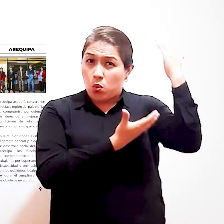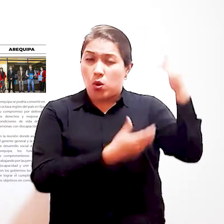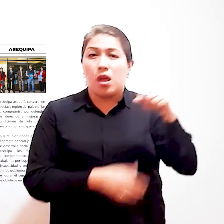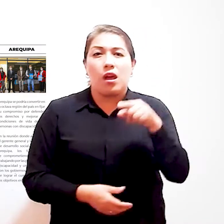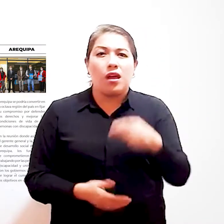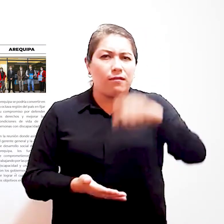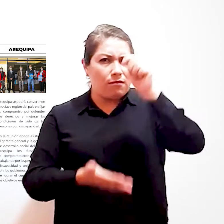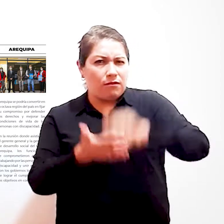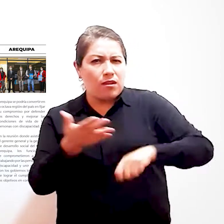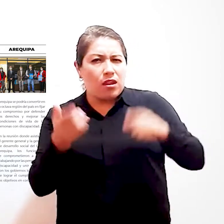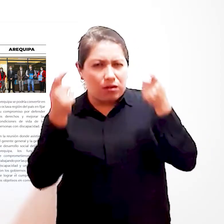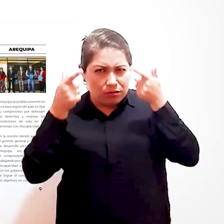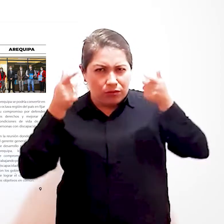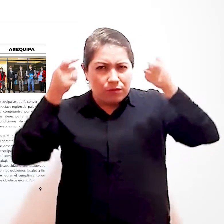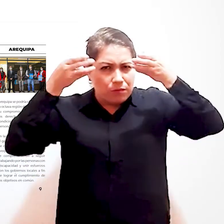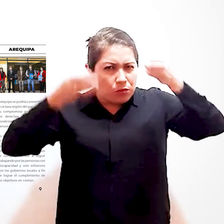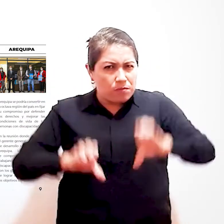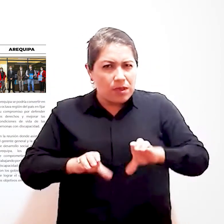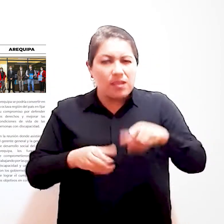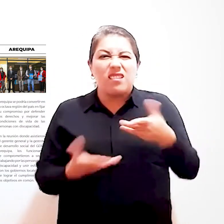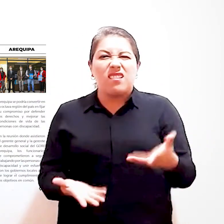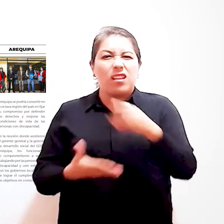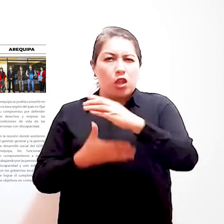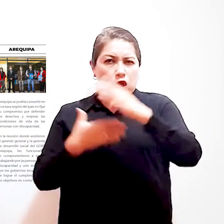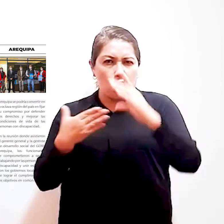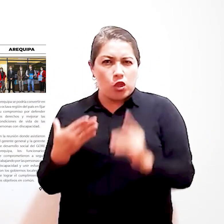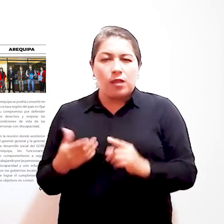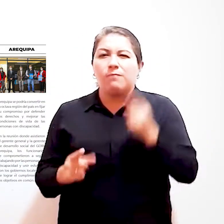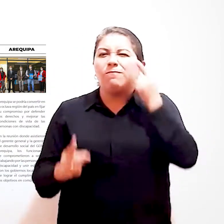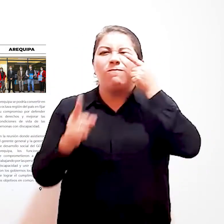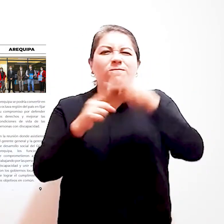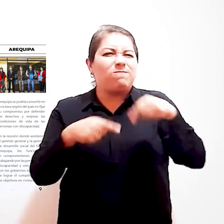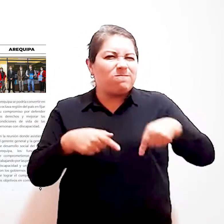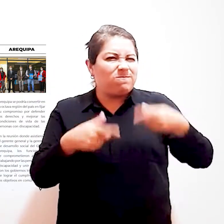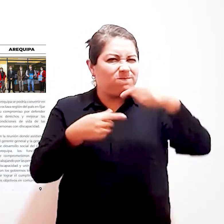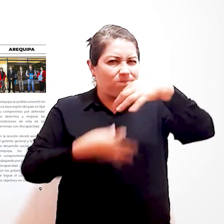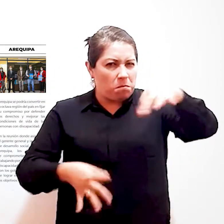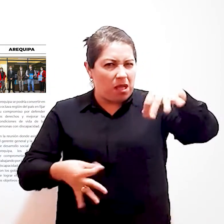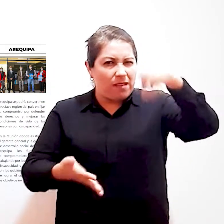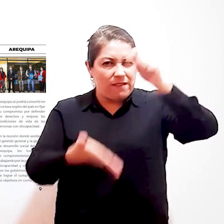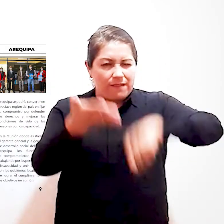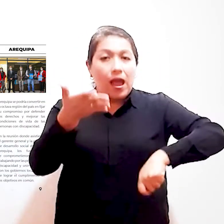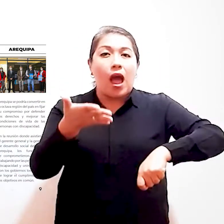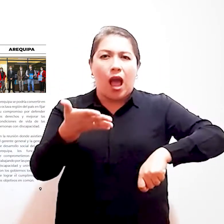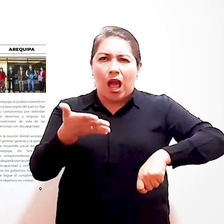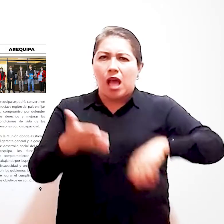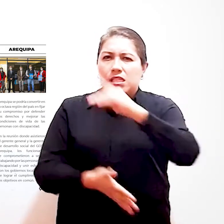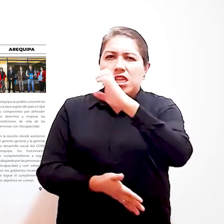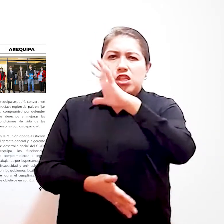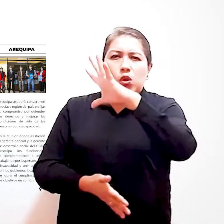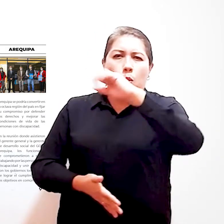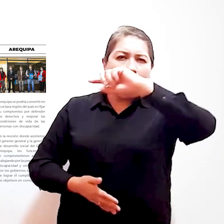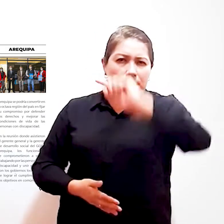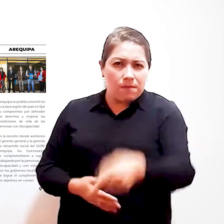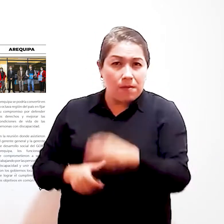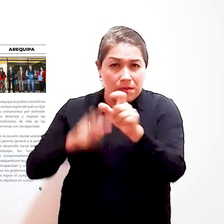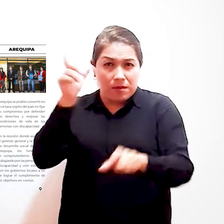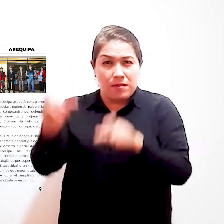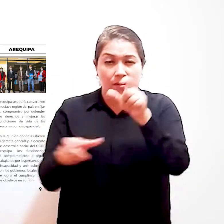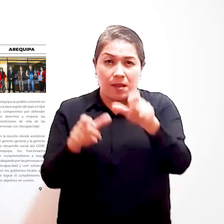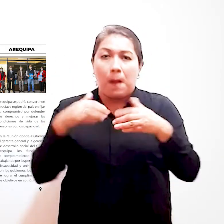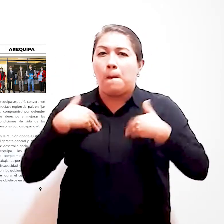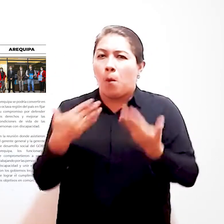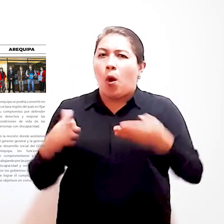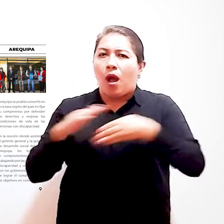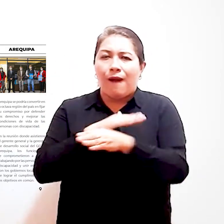En Piura, se firmó un convenio entre el gobierno regional y el Conadis con la finalidad de que más de 150.000 personas con